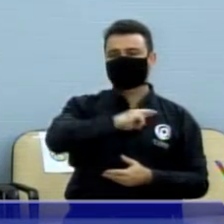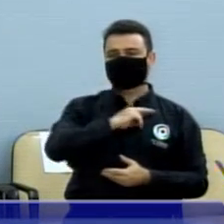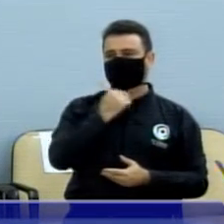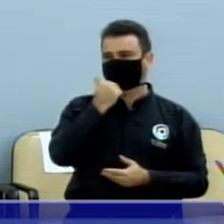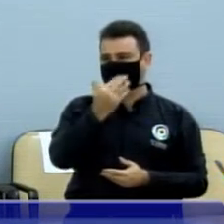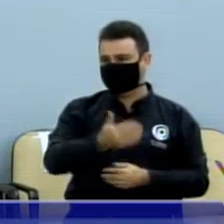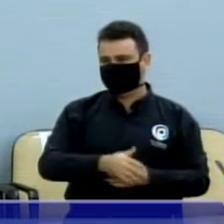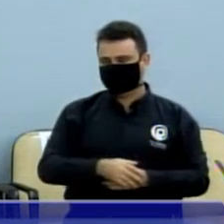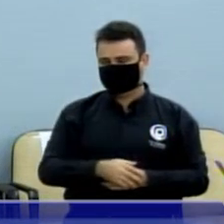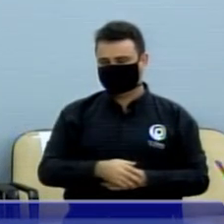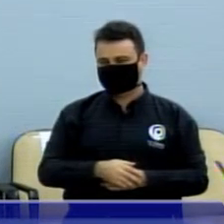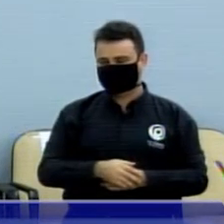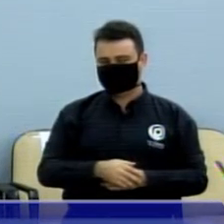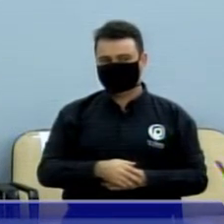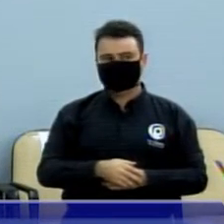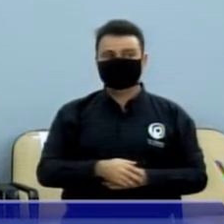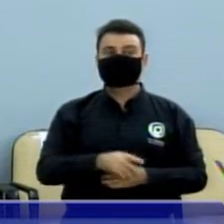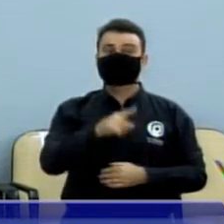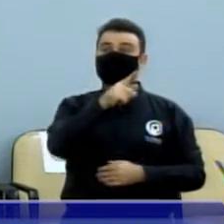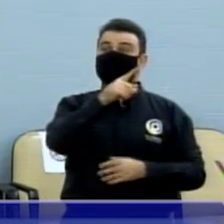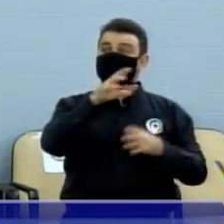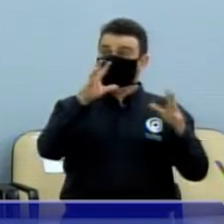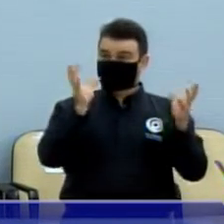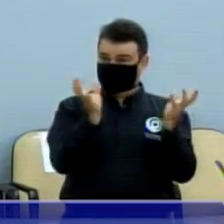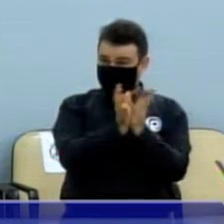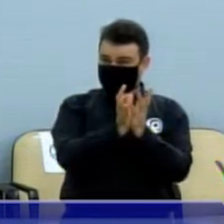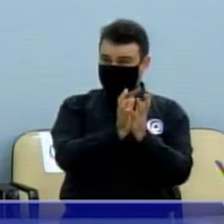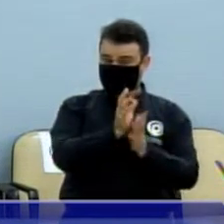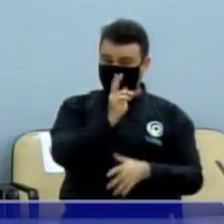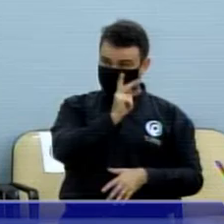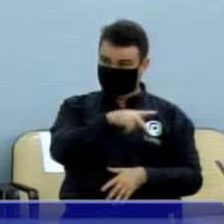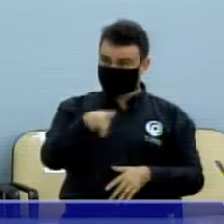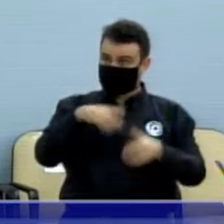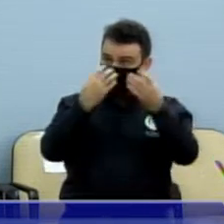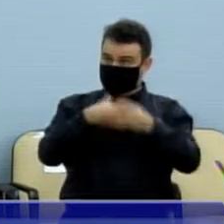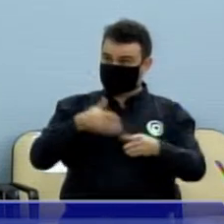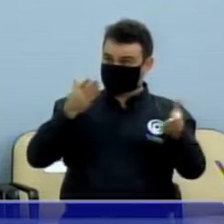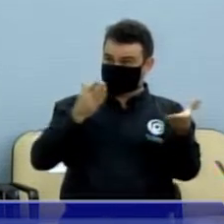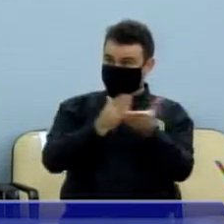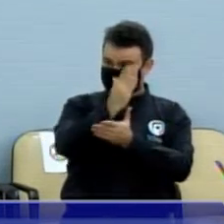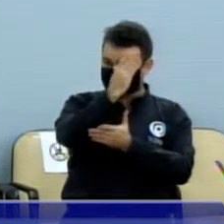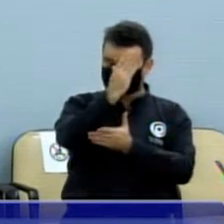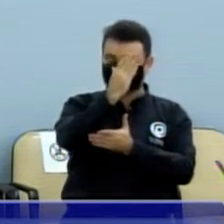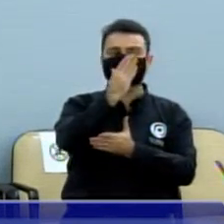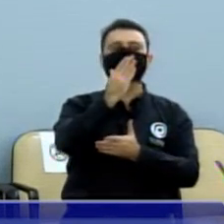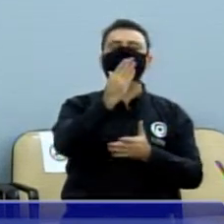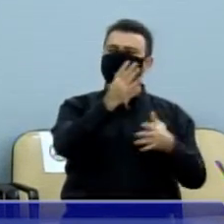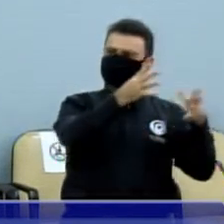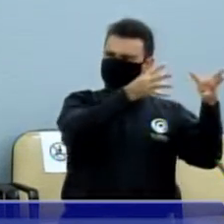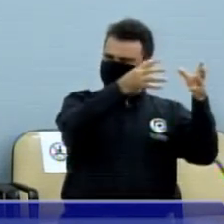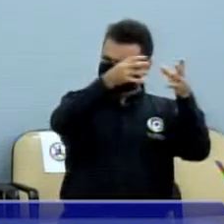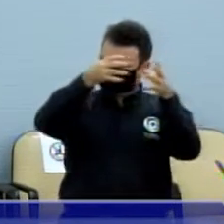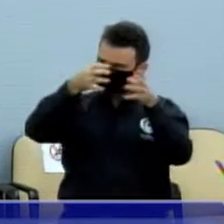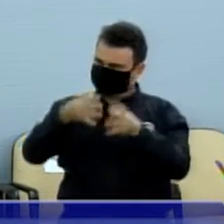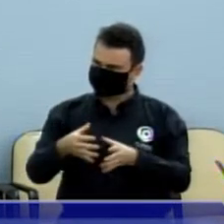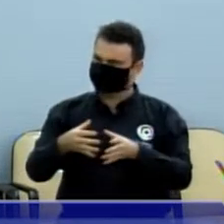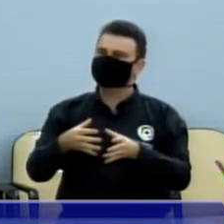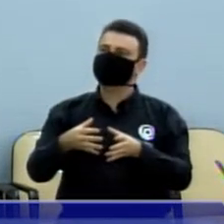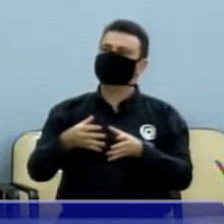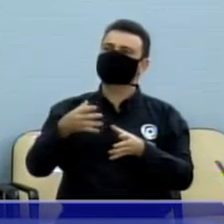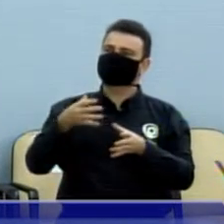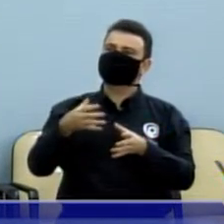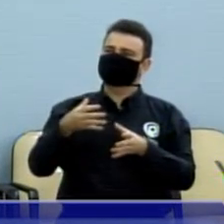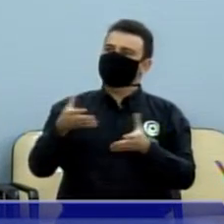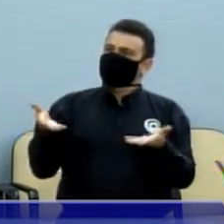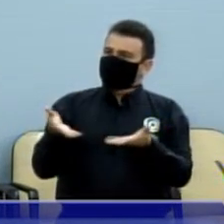O movimento de aprovados pediu à comissão de educação, presidida pelo vereador Renato Pupo, que convocasse uma reunião para